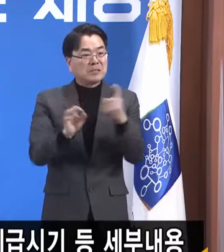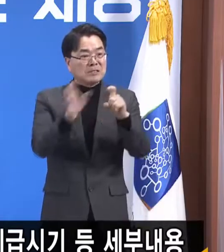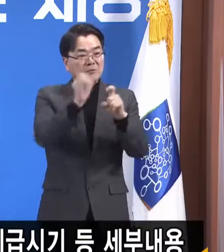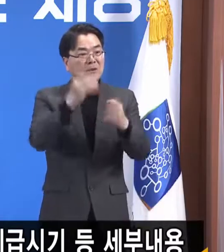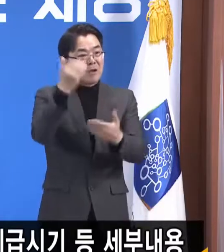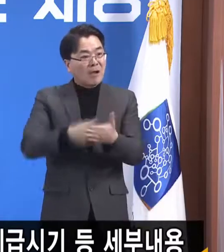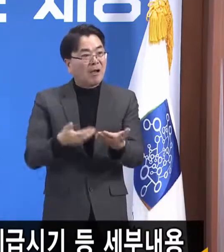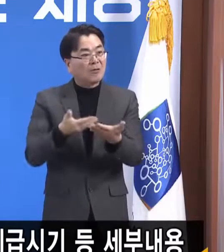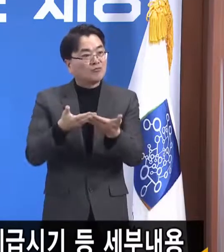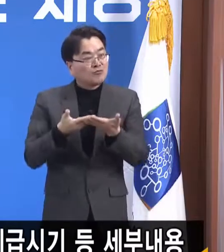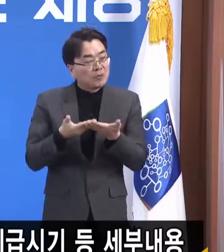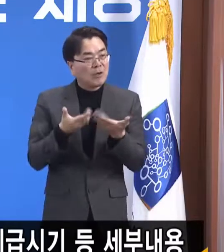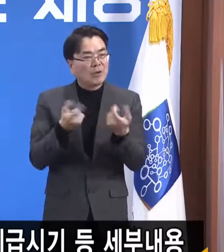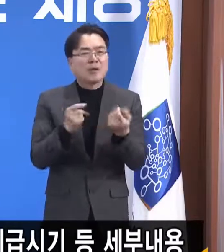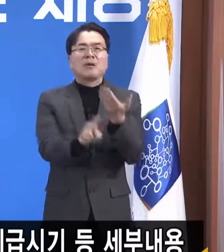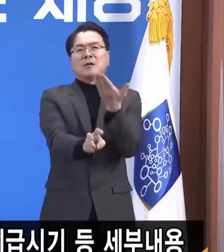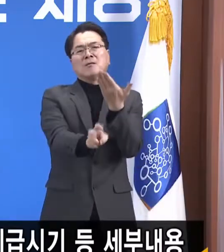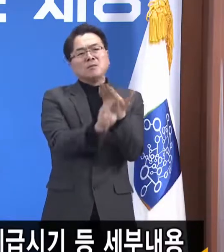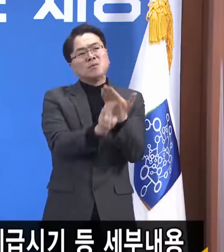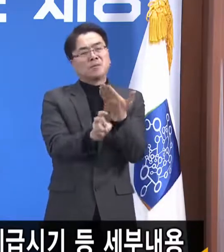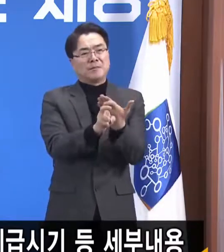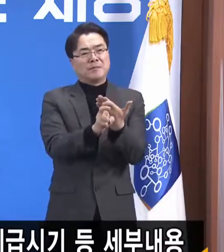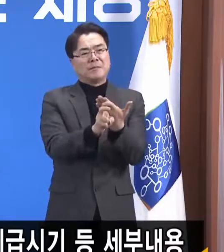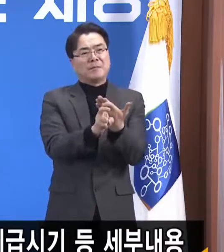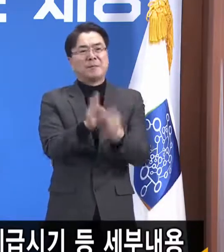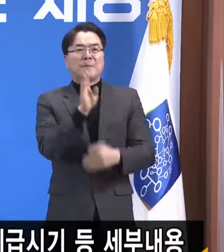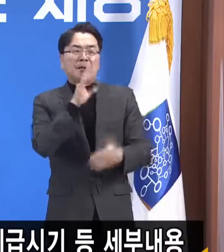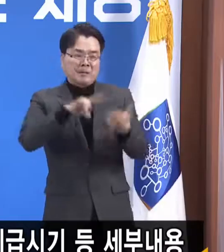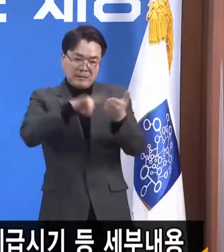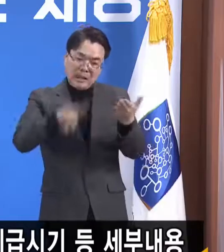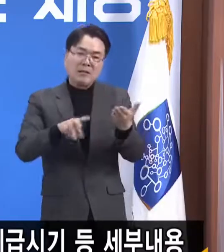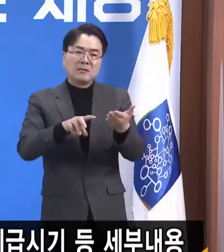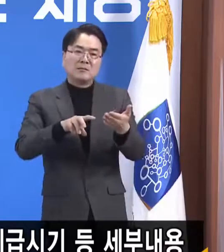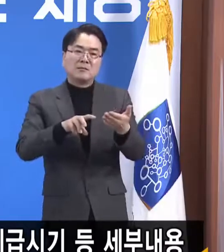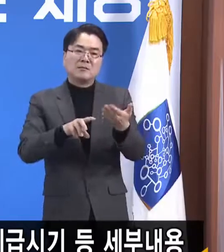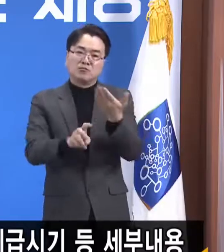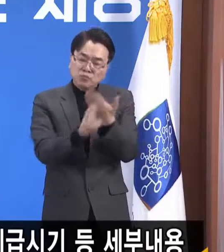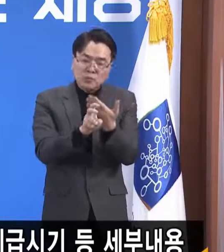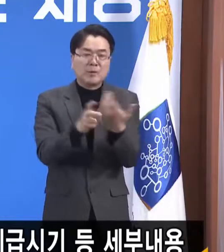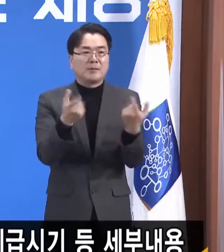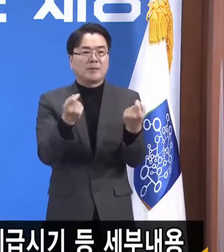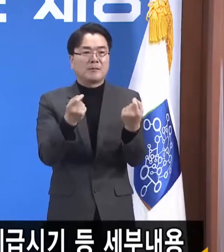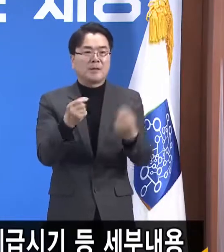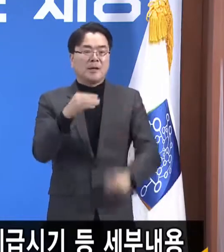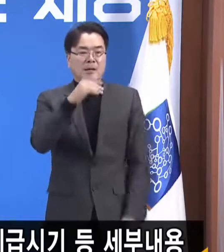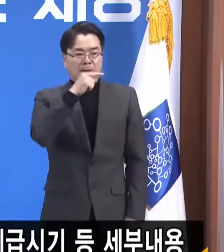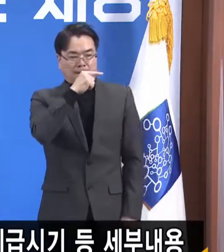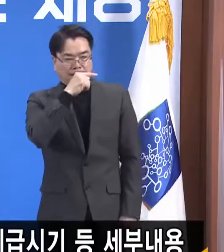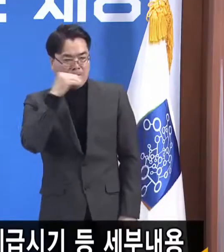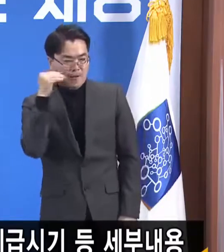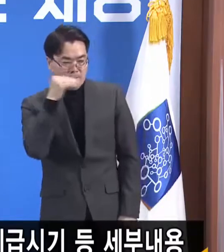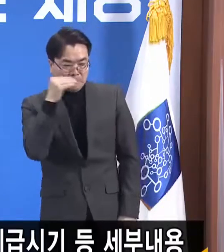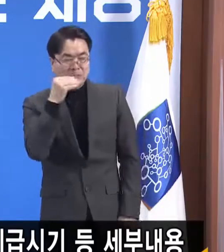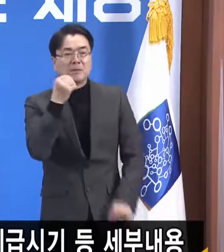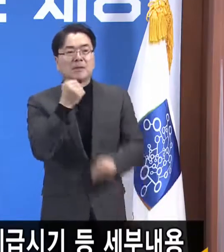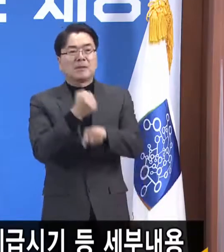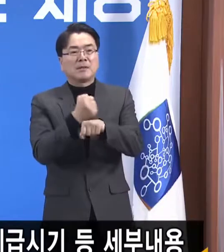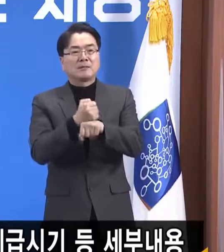사실상 탈법행위 또는 탈세행위이기 때문에 저희가 엄정하게 대응하도록 하겠습니다.